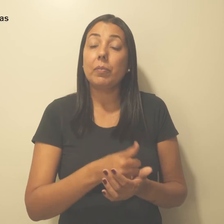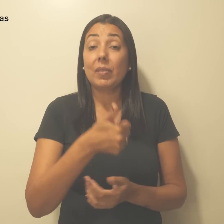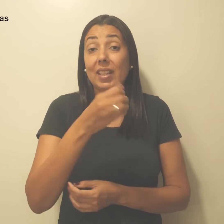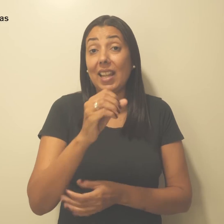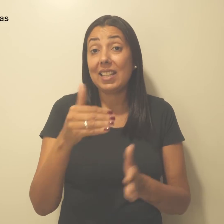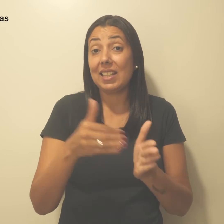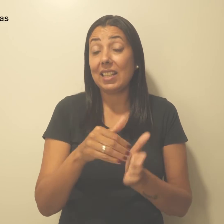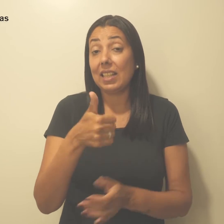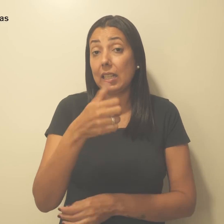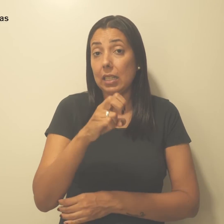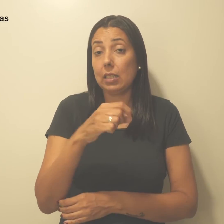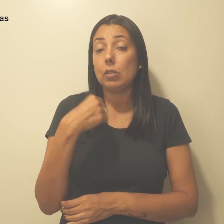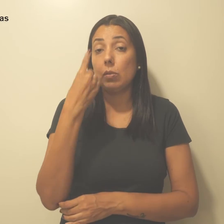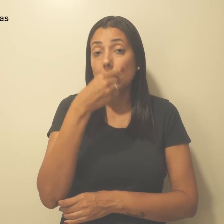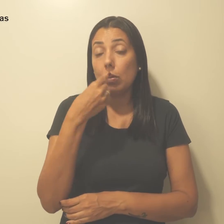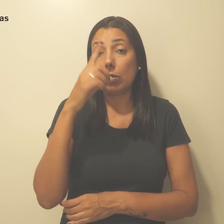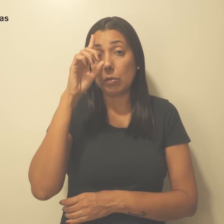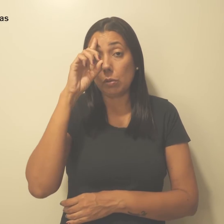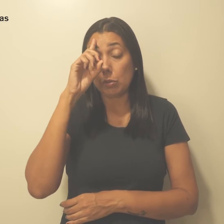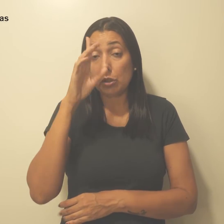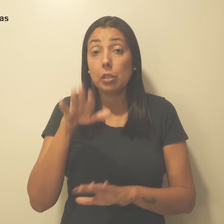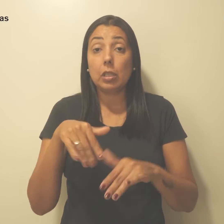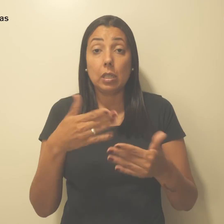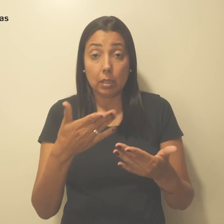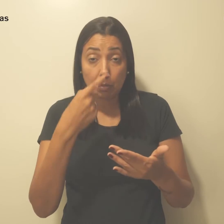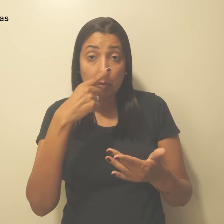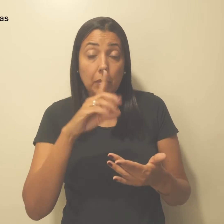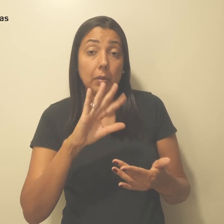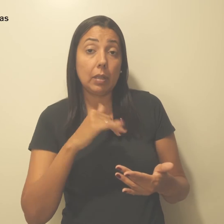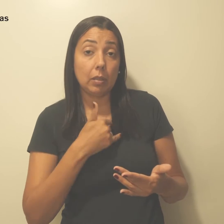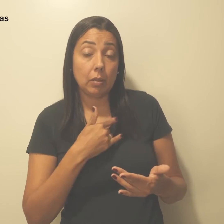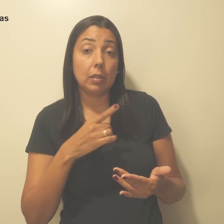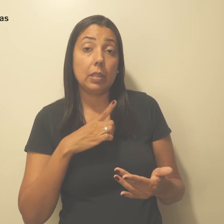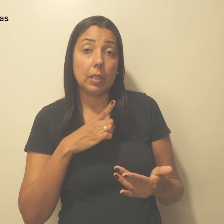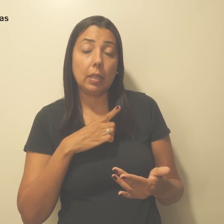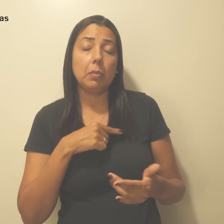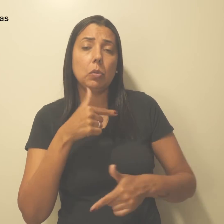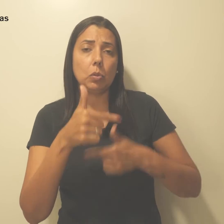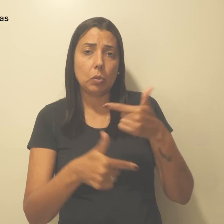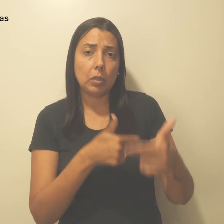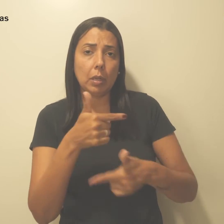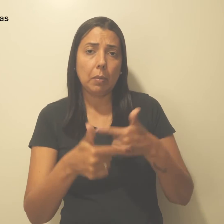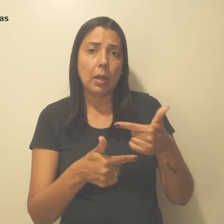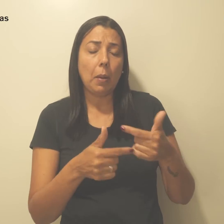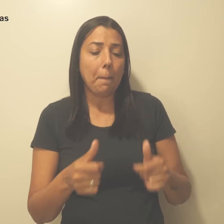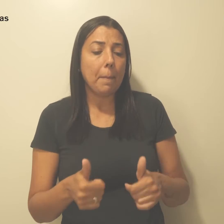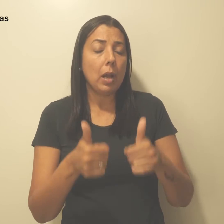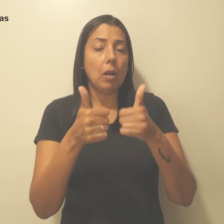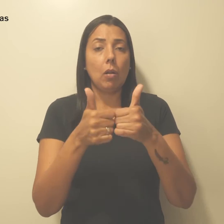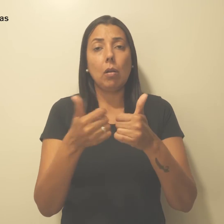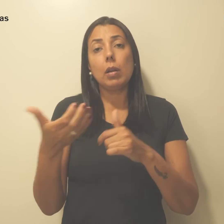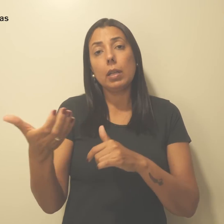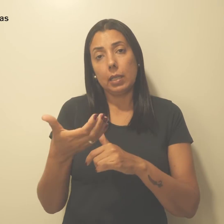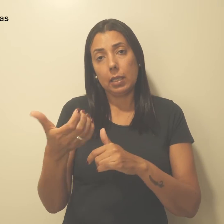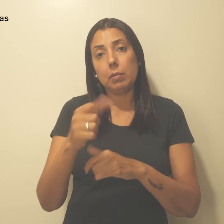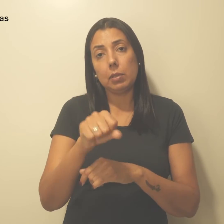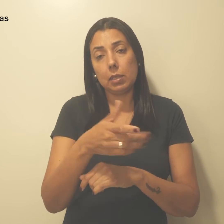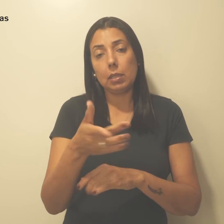15 horas por dia. Então, para que a gente tenha uma jornada mais saudável, queremos esse reajuste